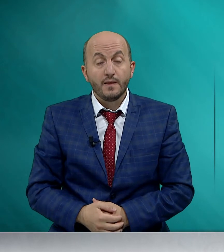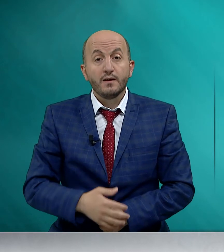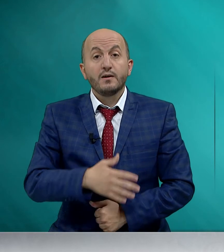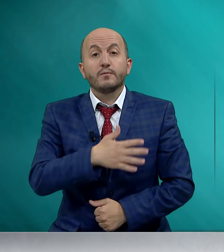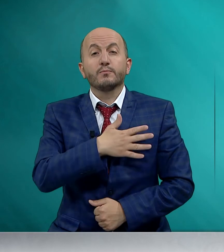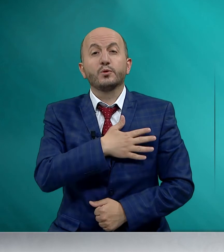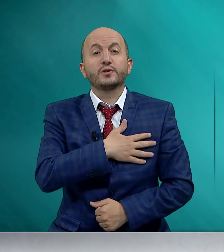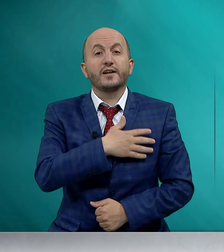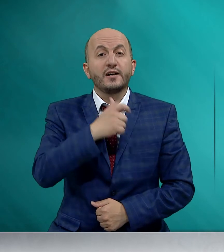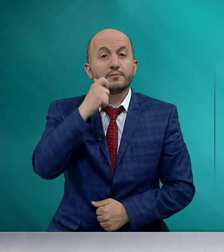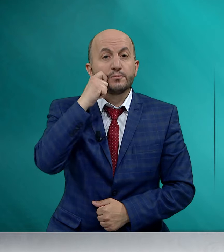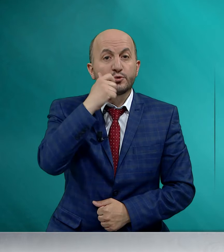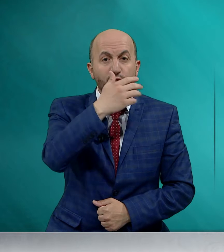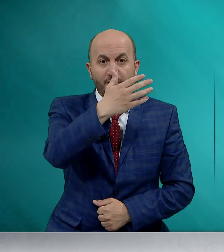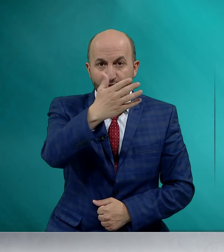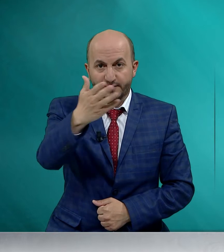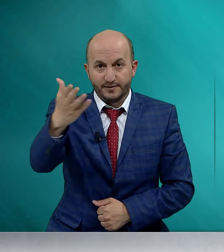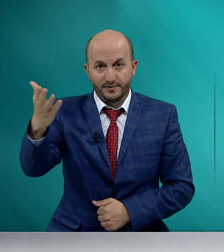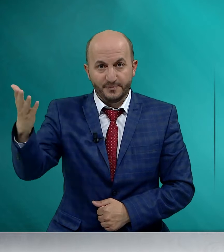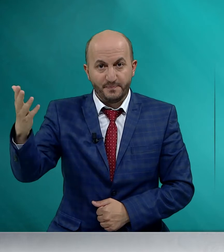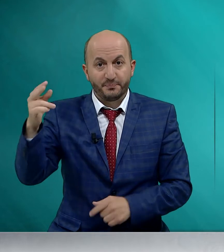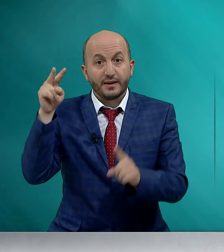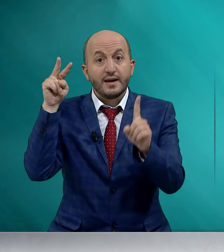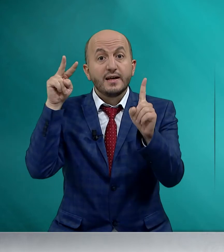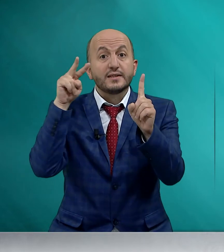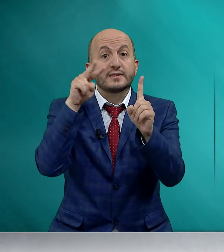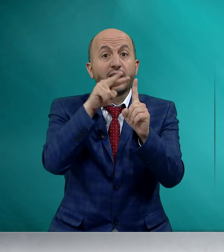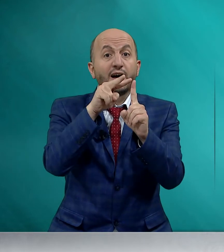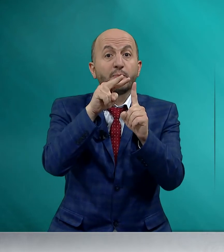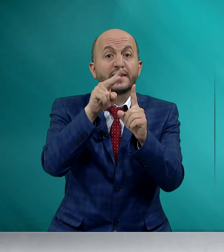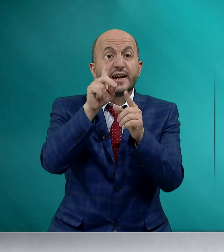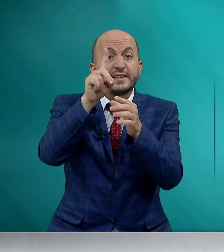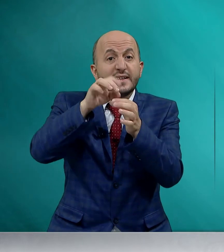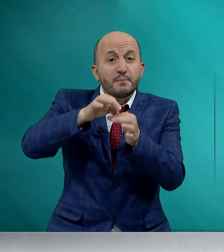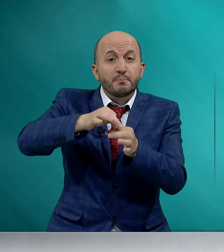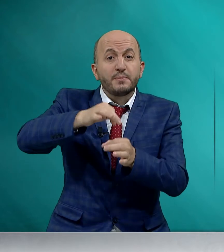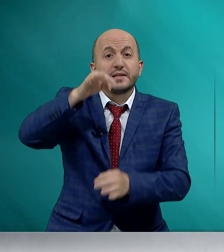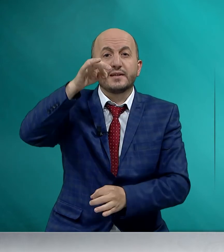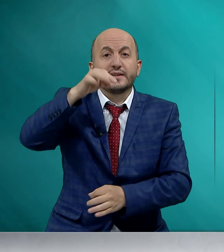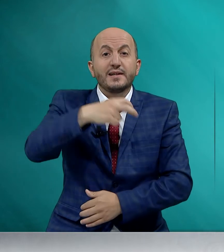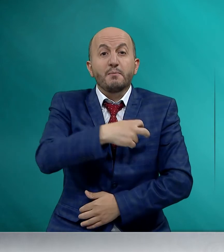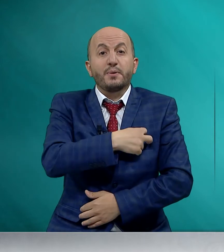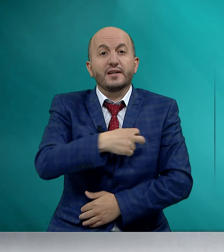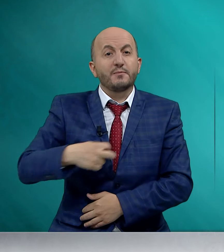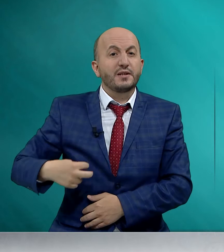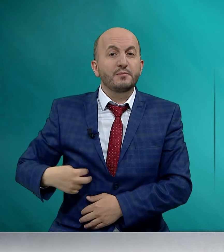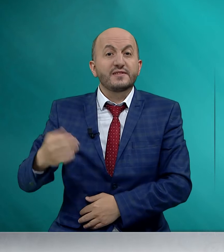Muhterem Müslümanlar, sahabeden biri peygamberimize